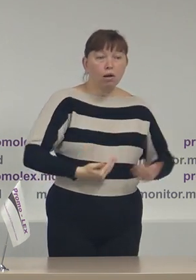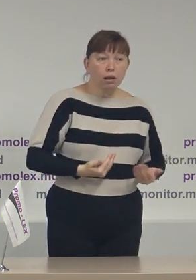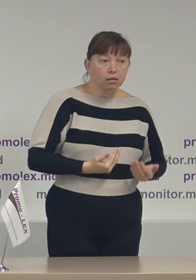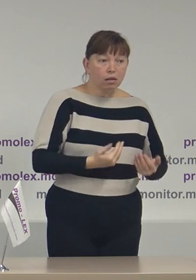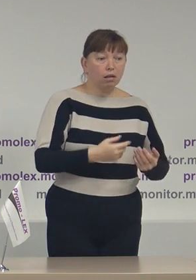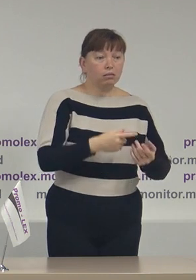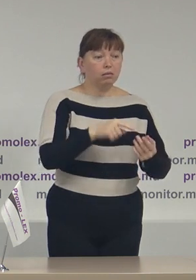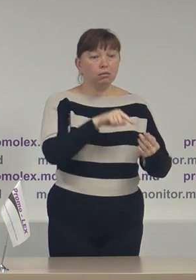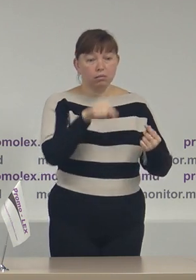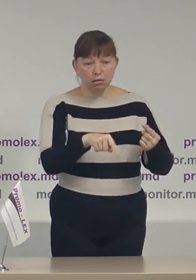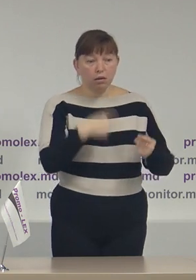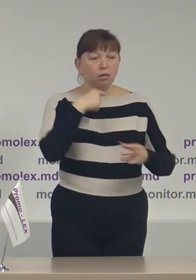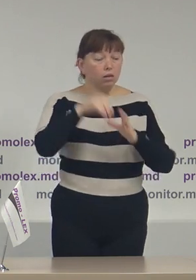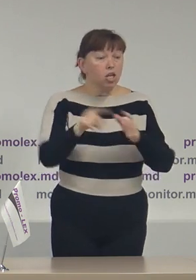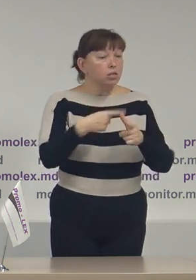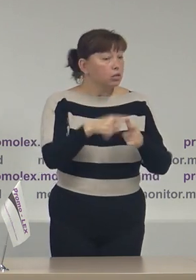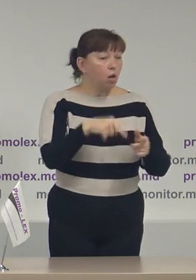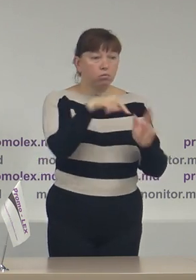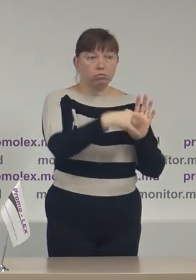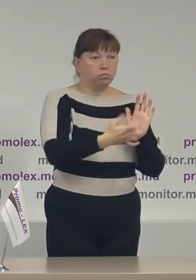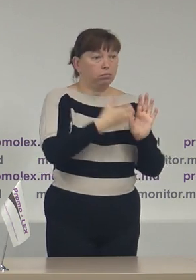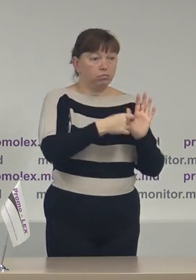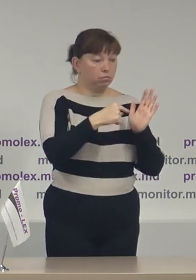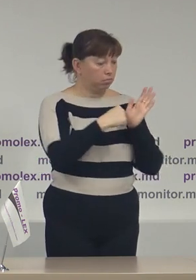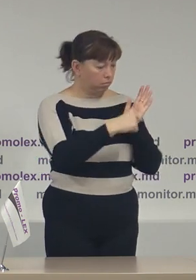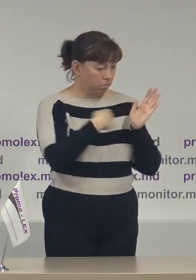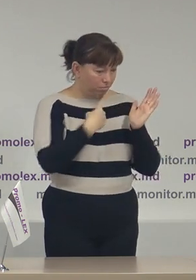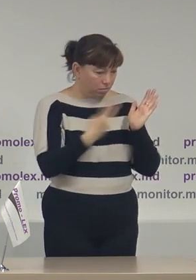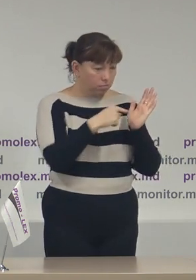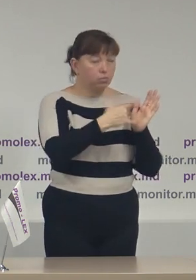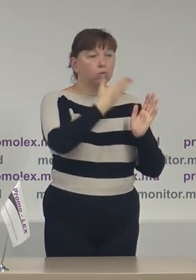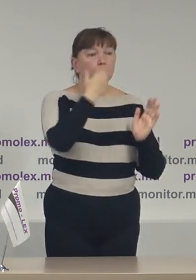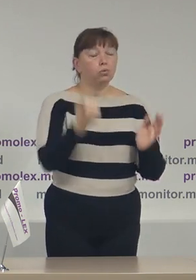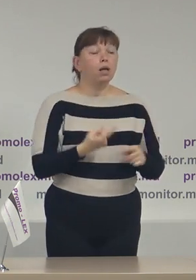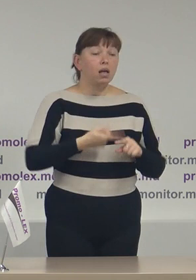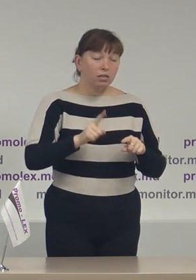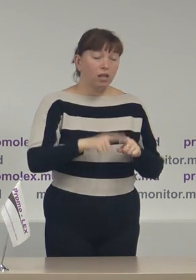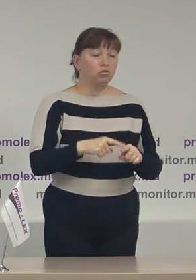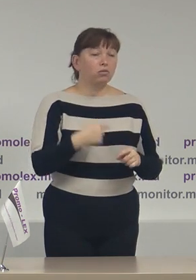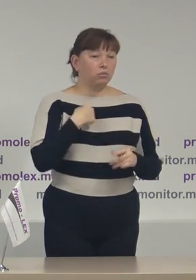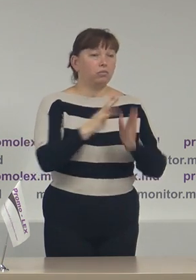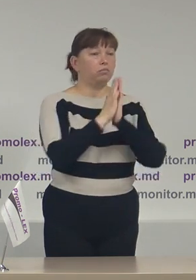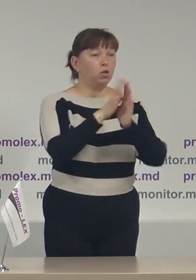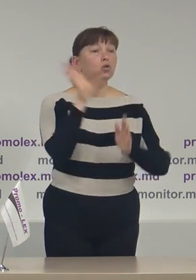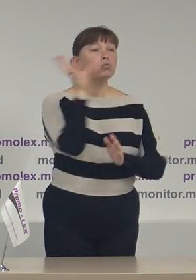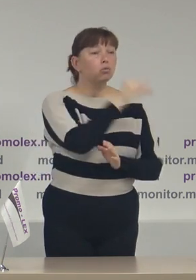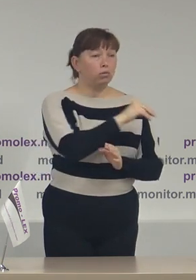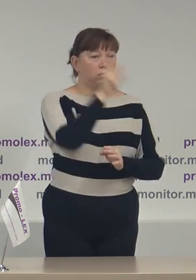contra nu se regăsesc în listele electorale. În acest seans facem un apel către toți alegătorii